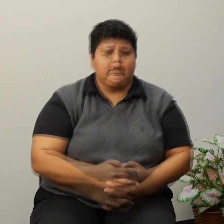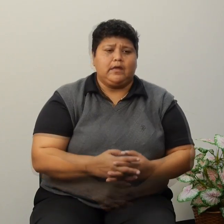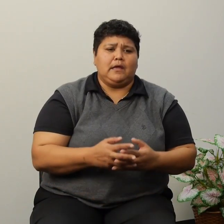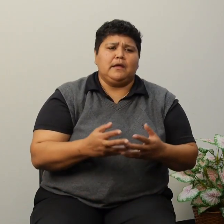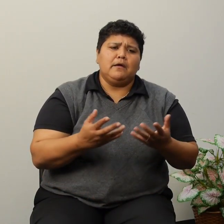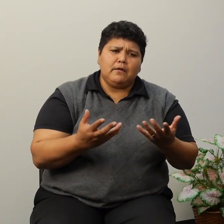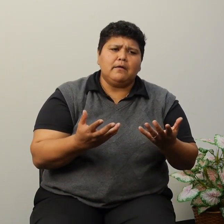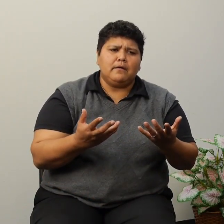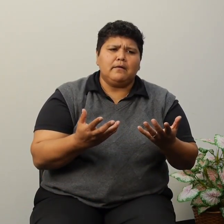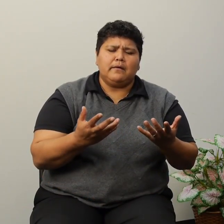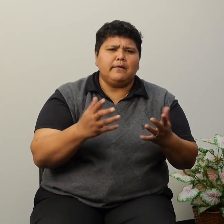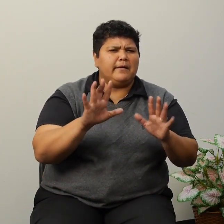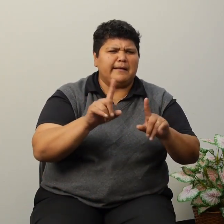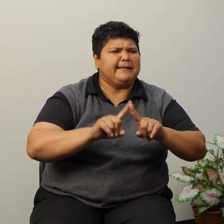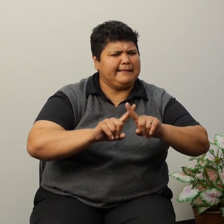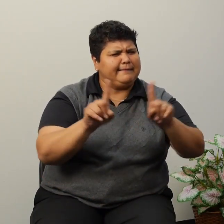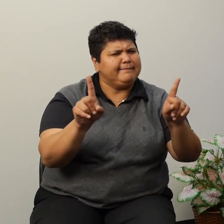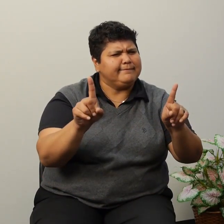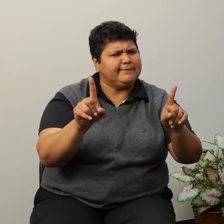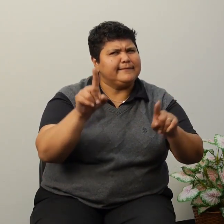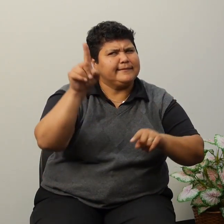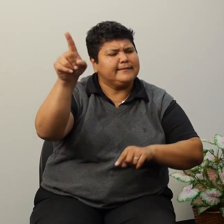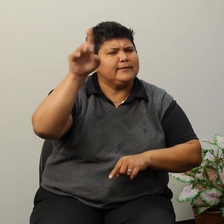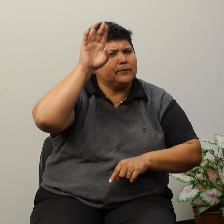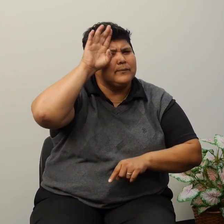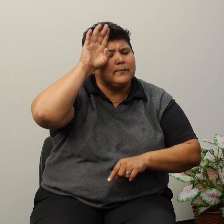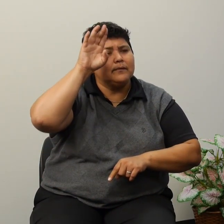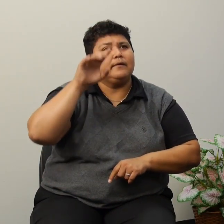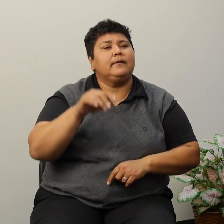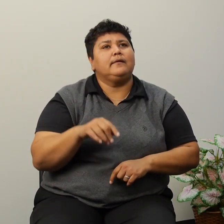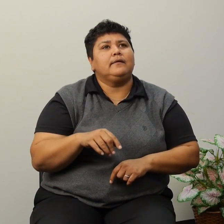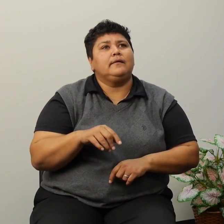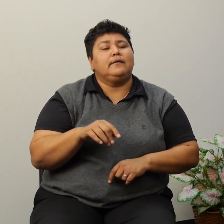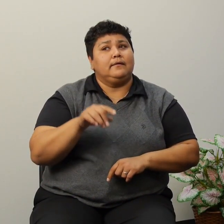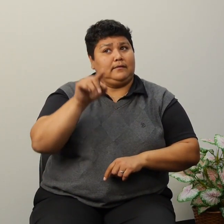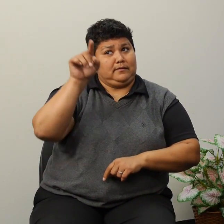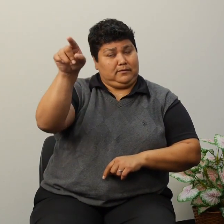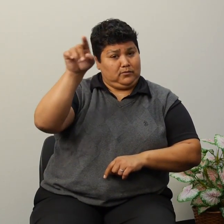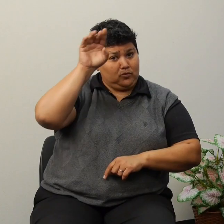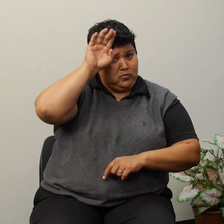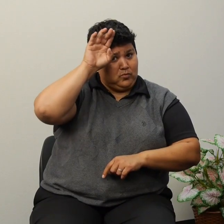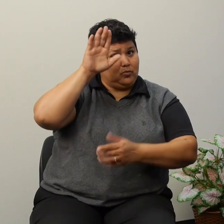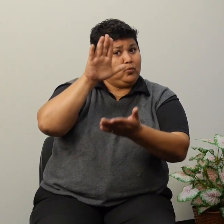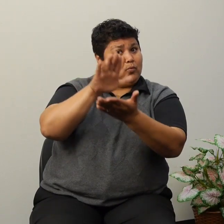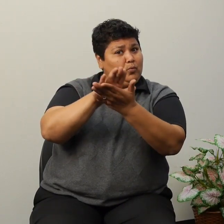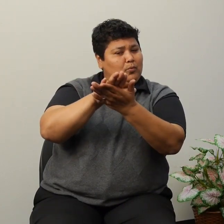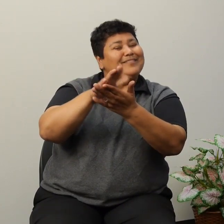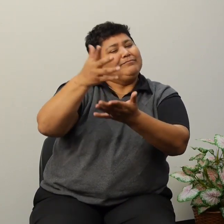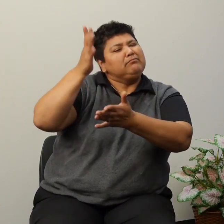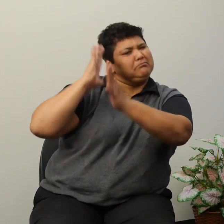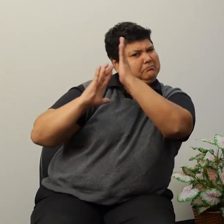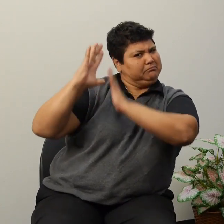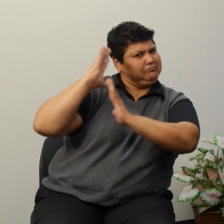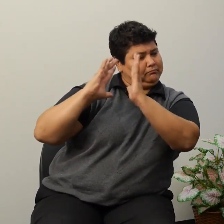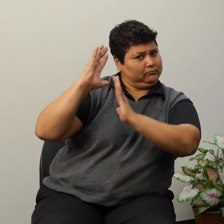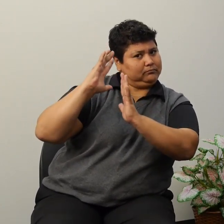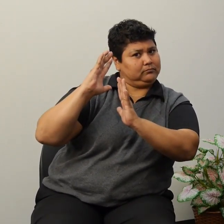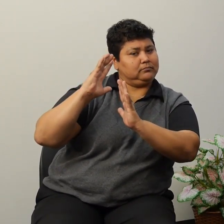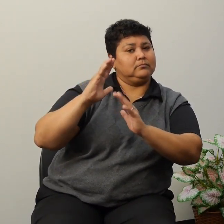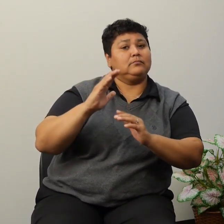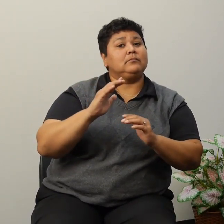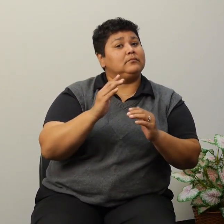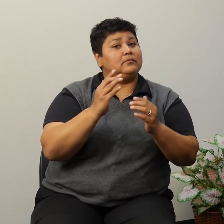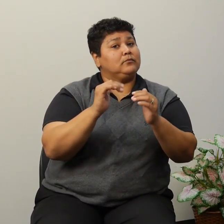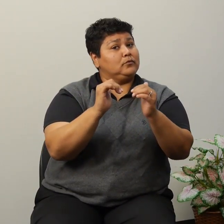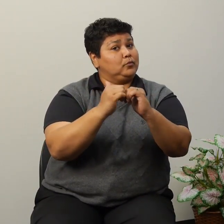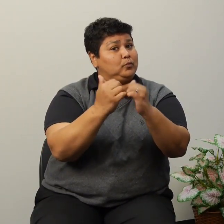Bueno, fue todo muy diferente porque en Cuba en las escuelas en ese tiempo le ponían